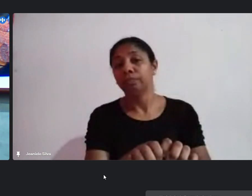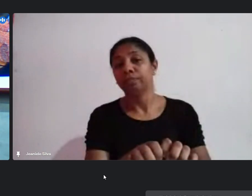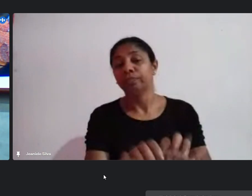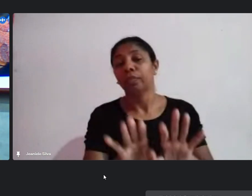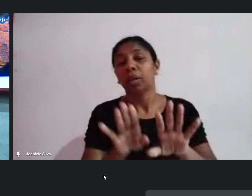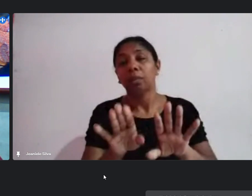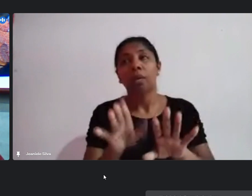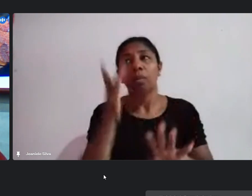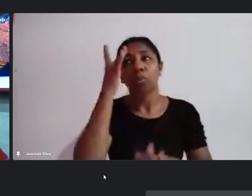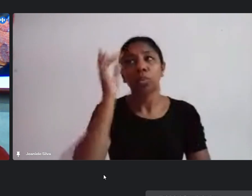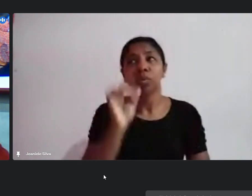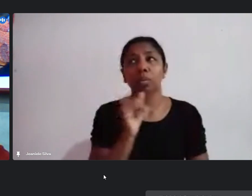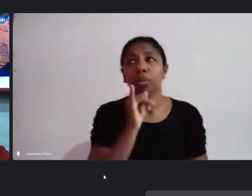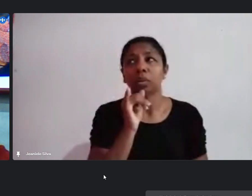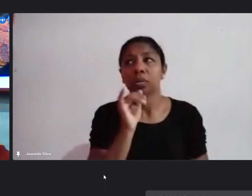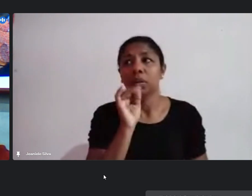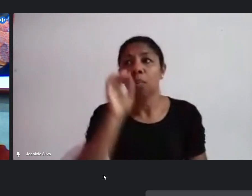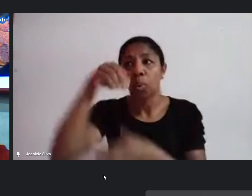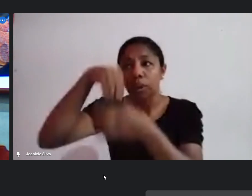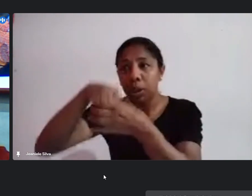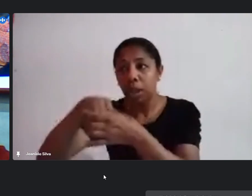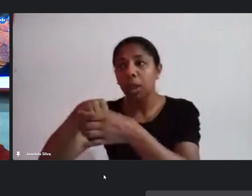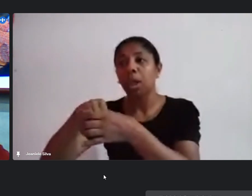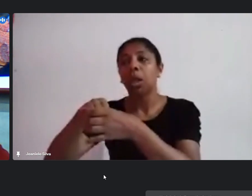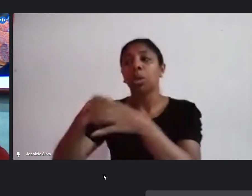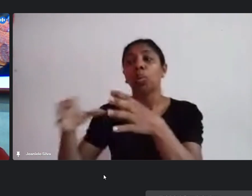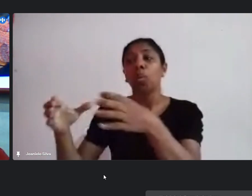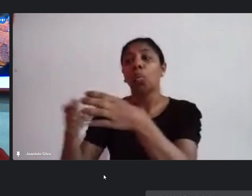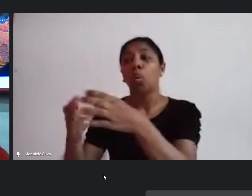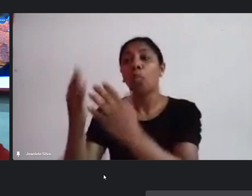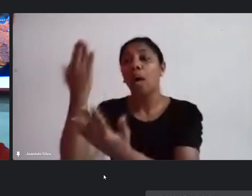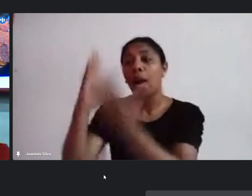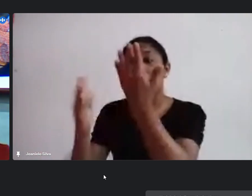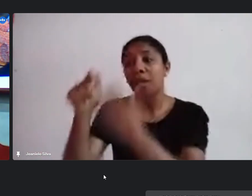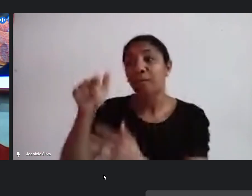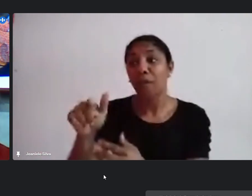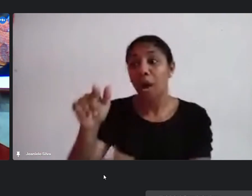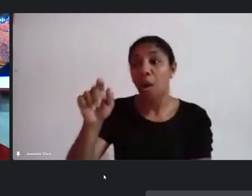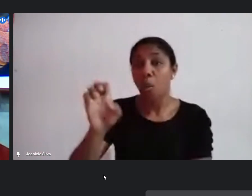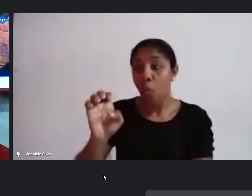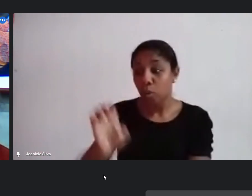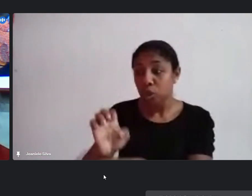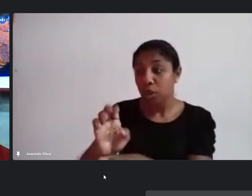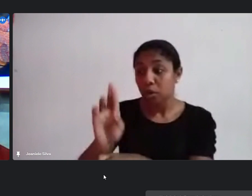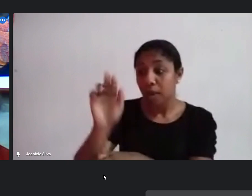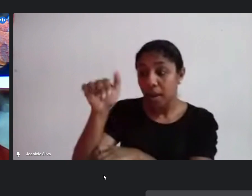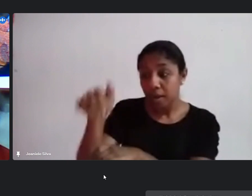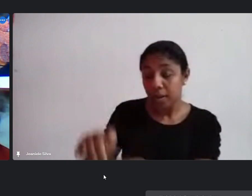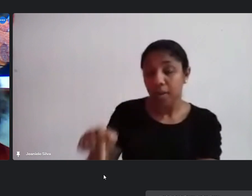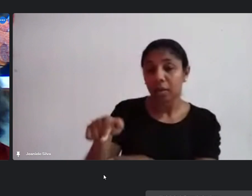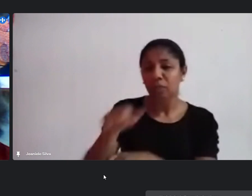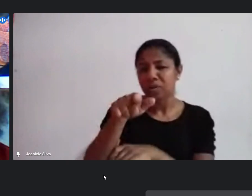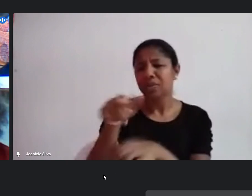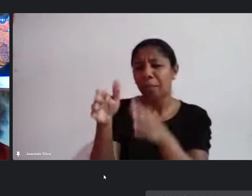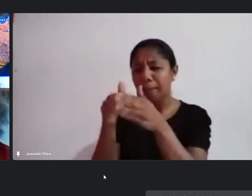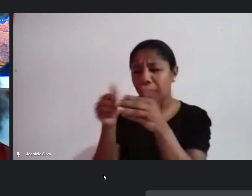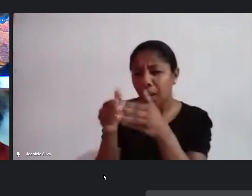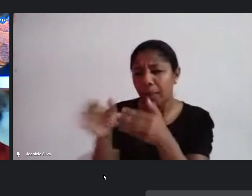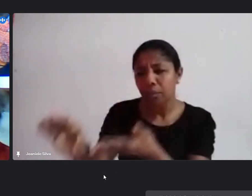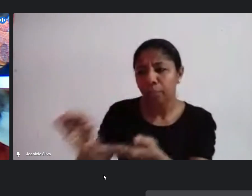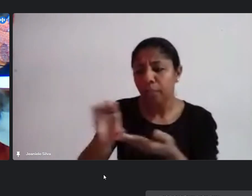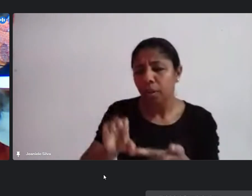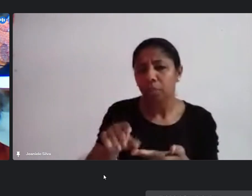sei por exemplo dentro do movimento de carnaval a gente está falando do estado do Rio Grande do Norte eu acho que esse pleito que você está solicitando é